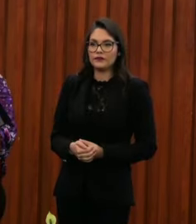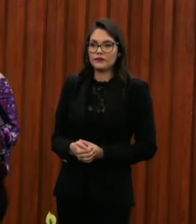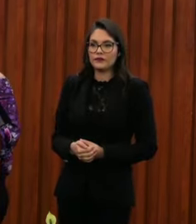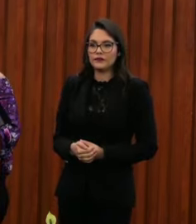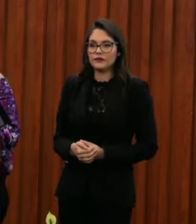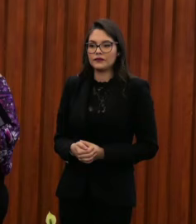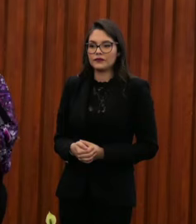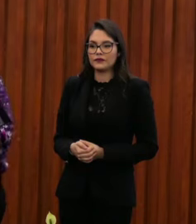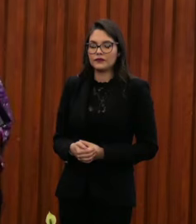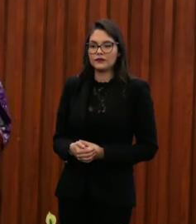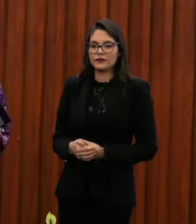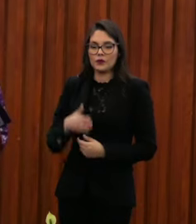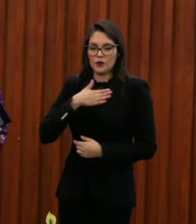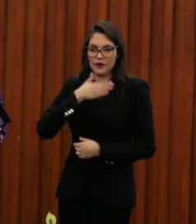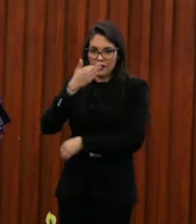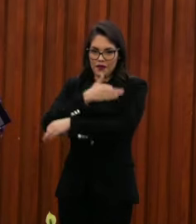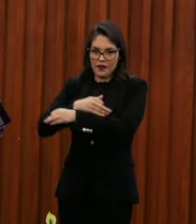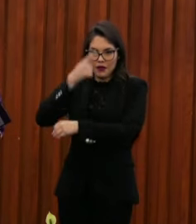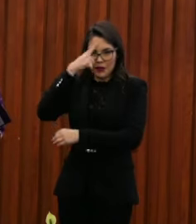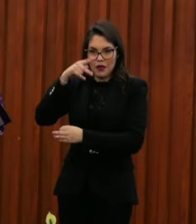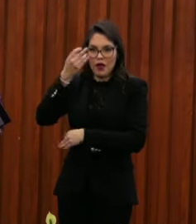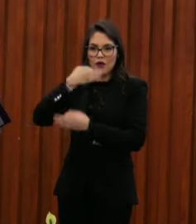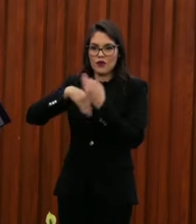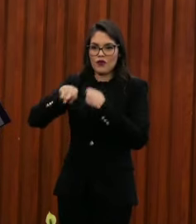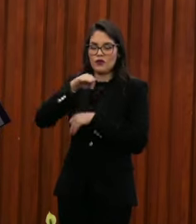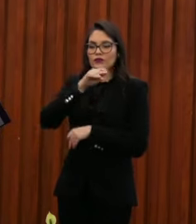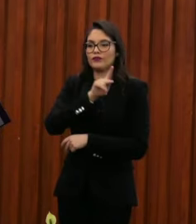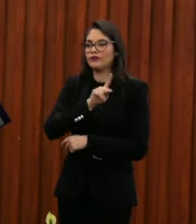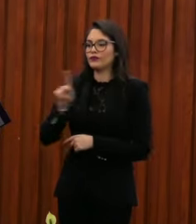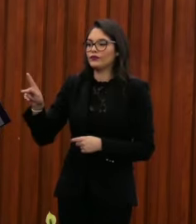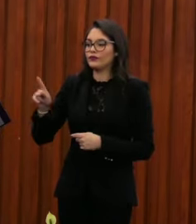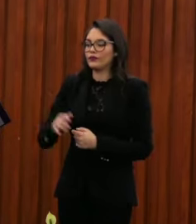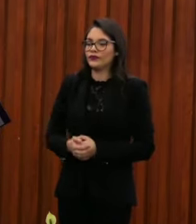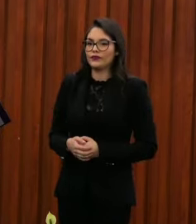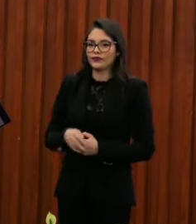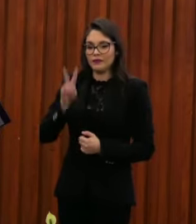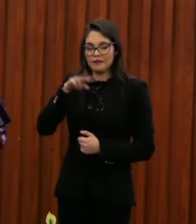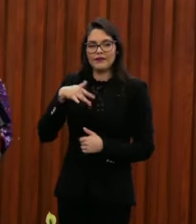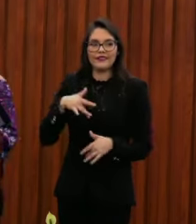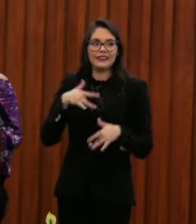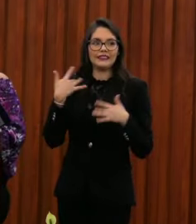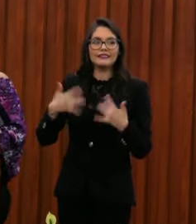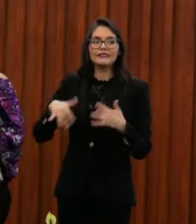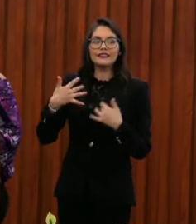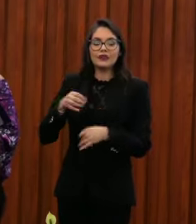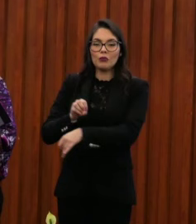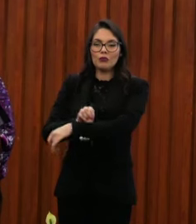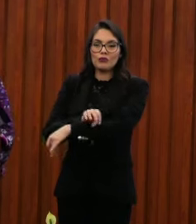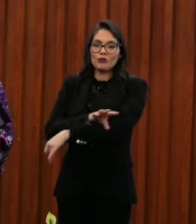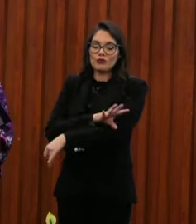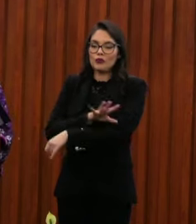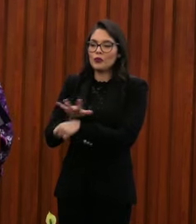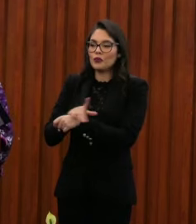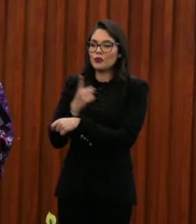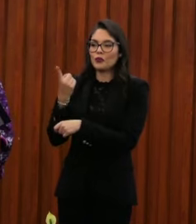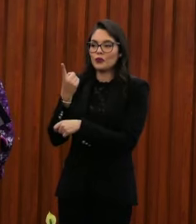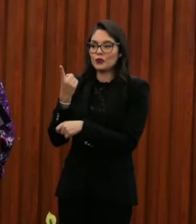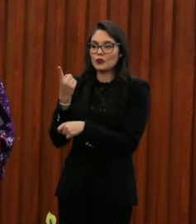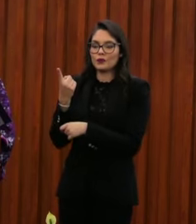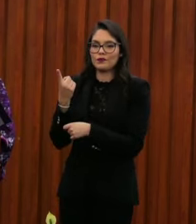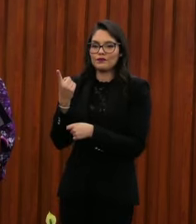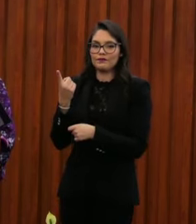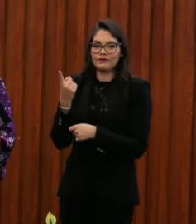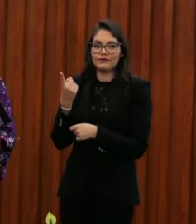y todes. Bienvenidos a la comisión. Estoy igual muy emocionada y qué bueno que estemos contentos aquí porque finalmente